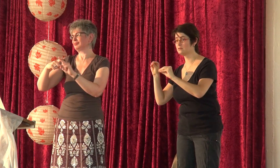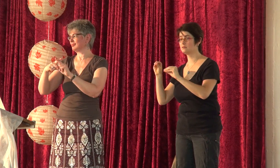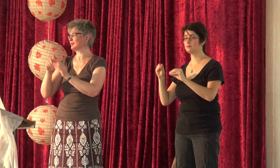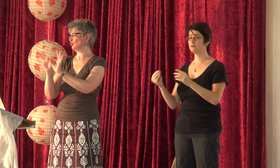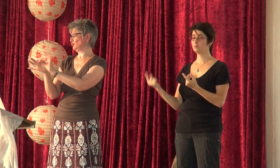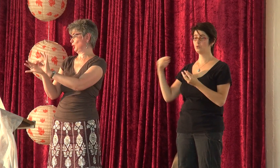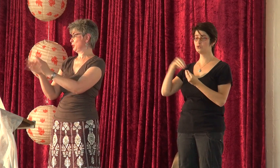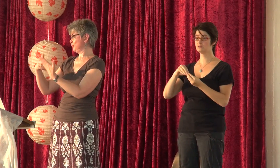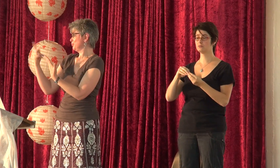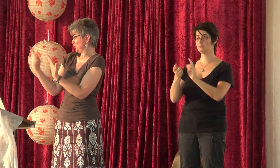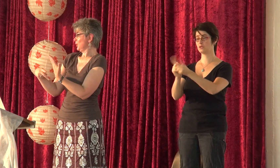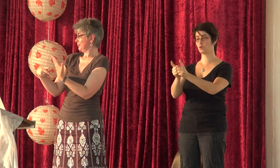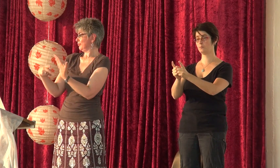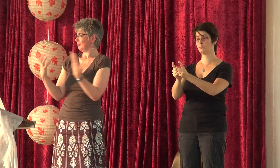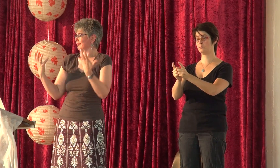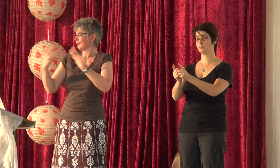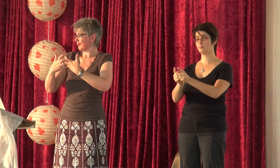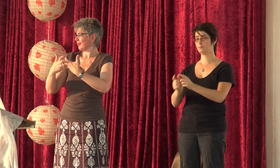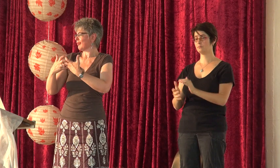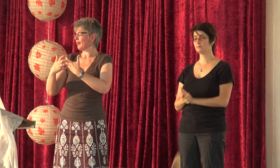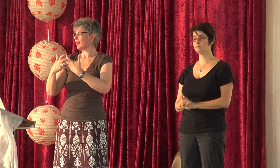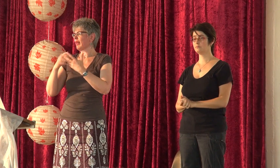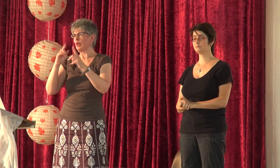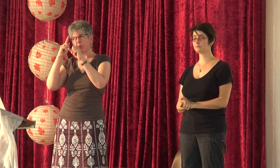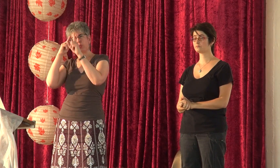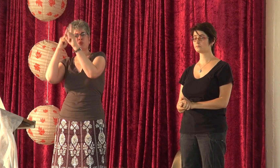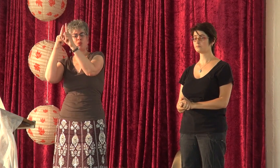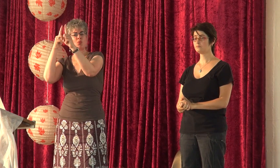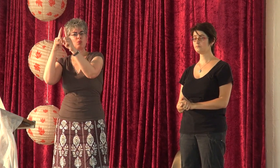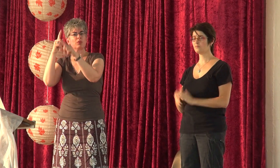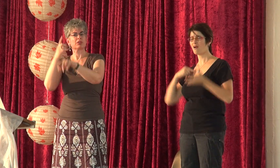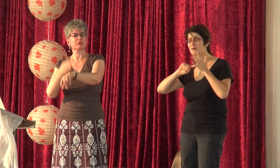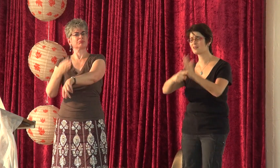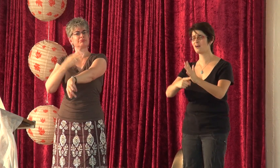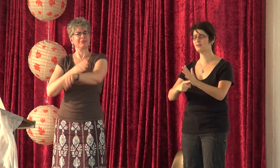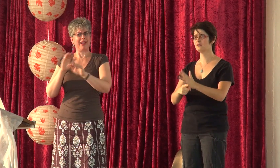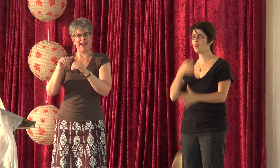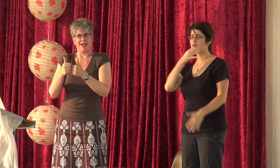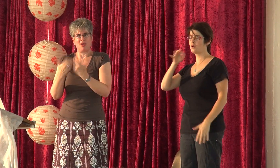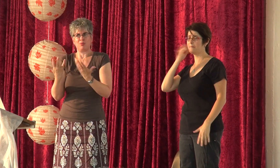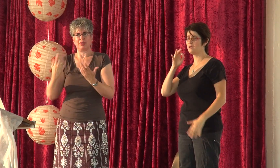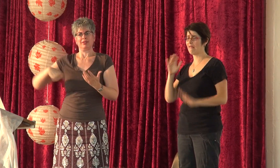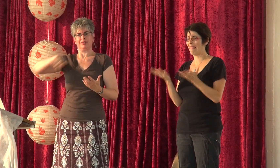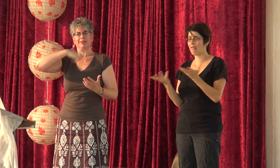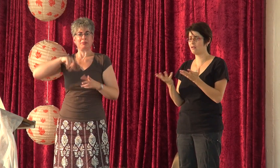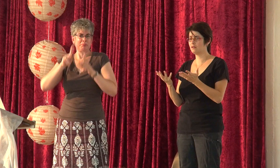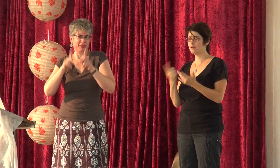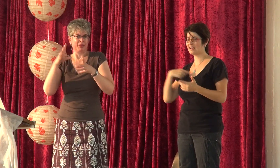ועכשיו אני למעשה משלטת גם מלמדת תרגון וגם את המחברים והמטרה היא